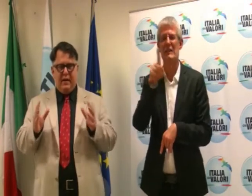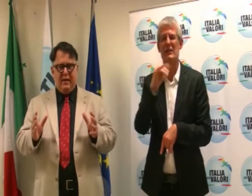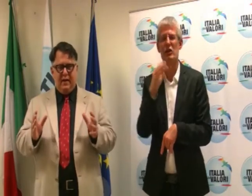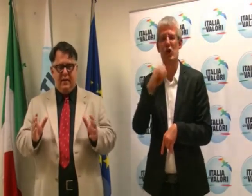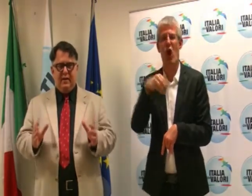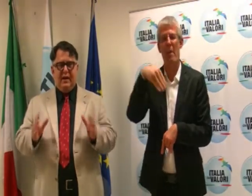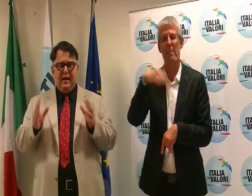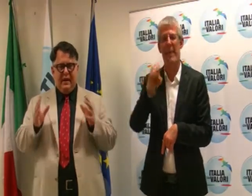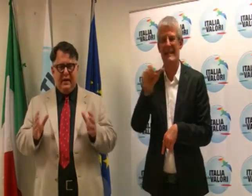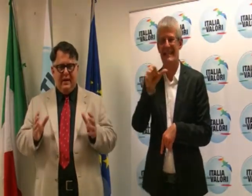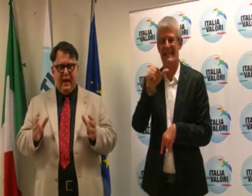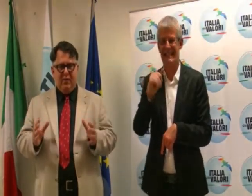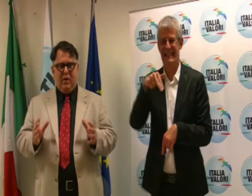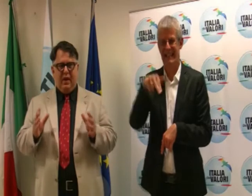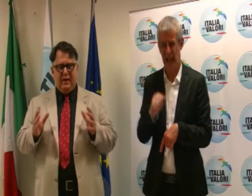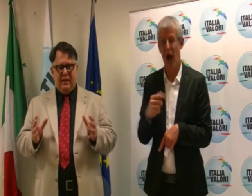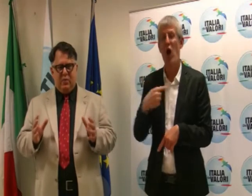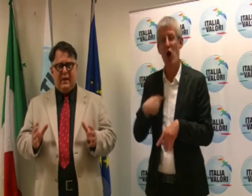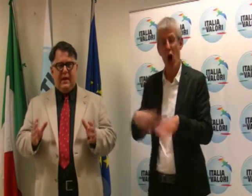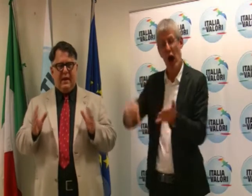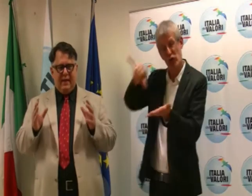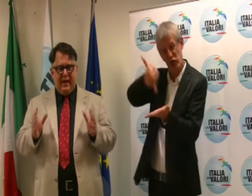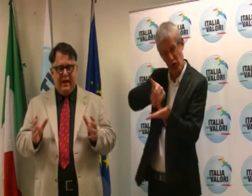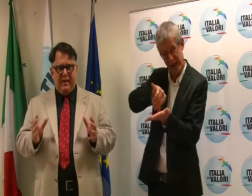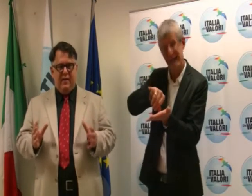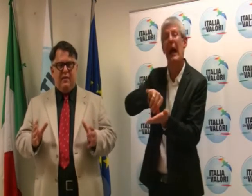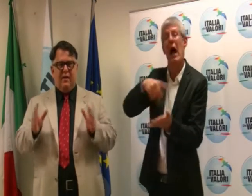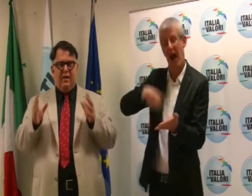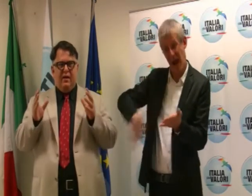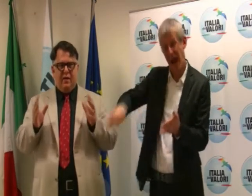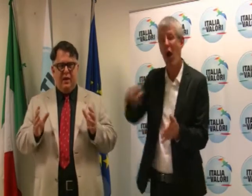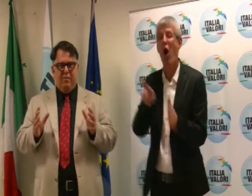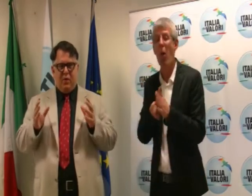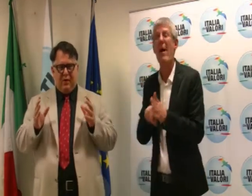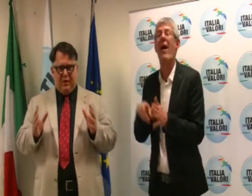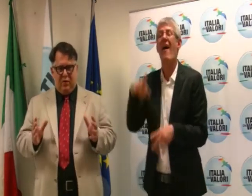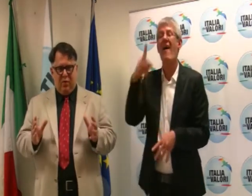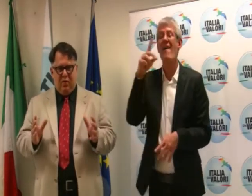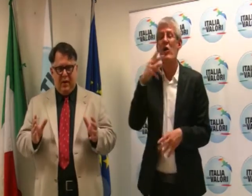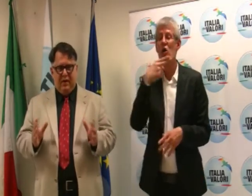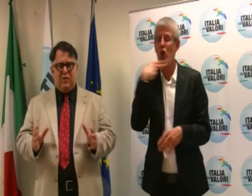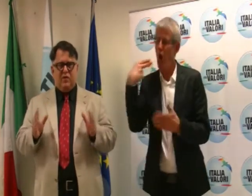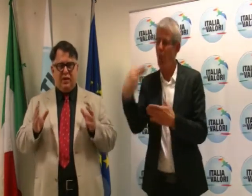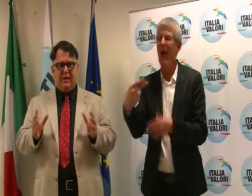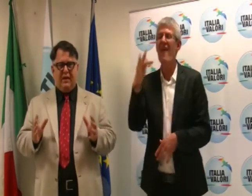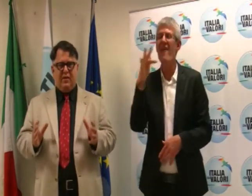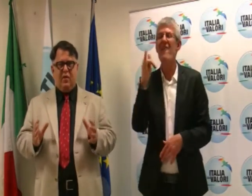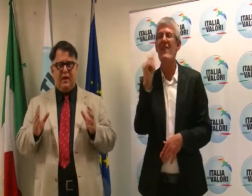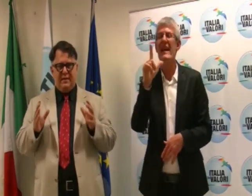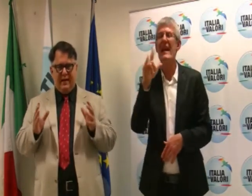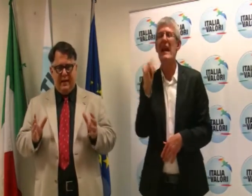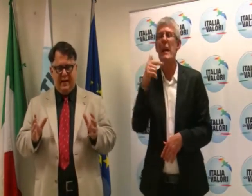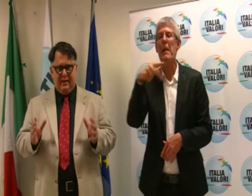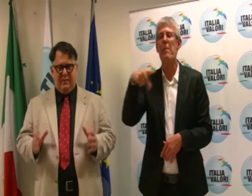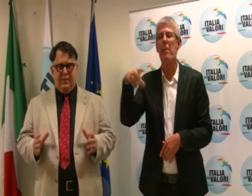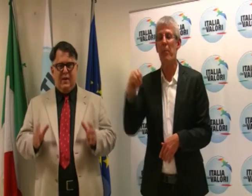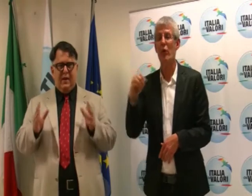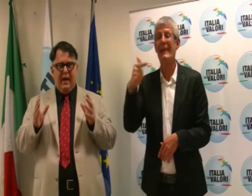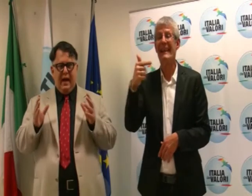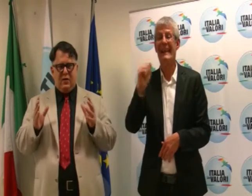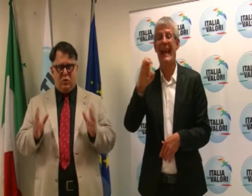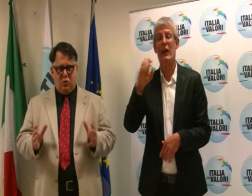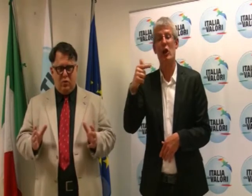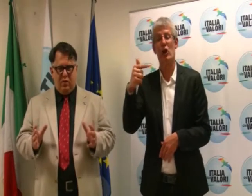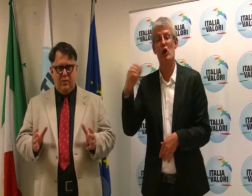noi del PNZ indichiamo la candidatura del Cavaliere Filippo Tettoia, cittadino con le stellette.